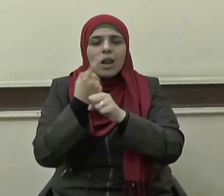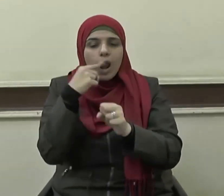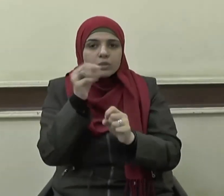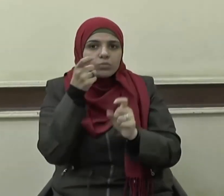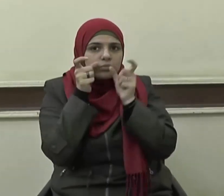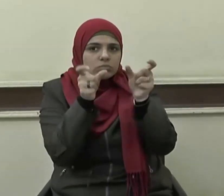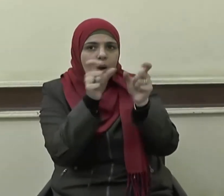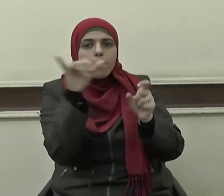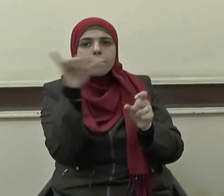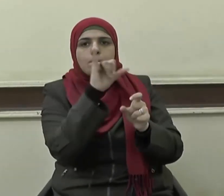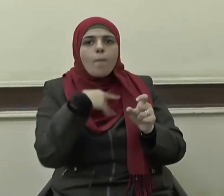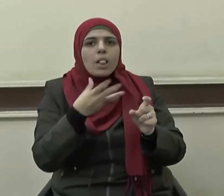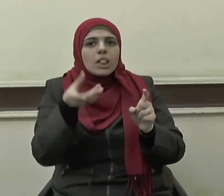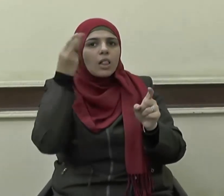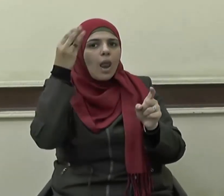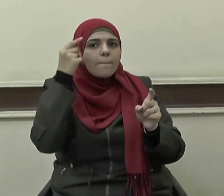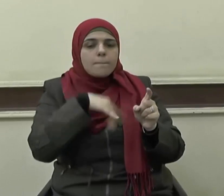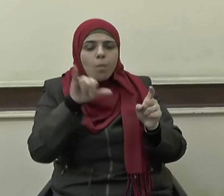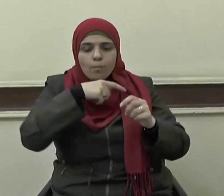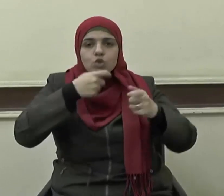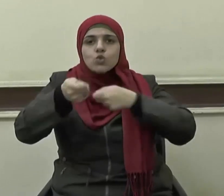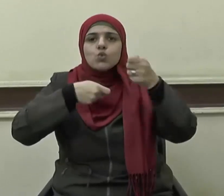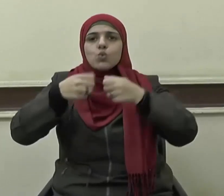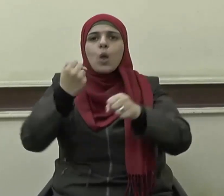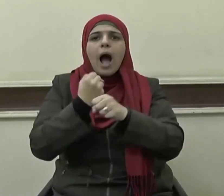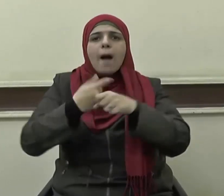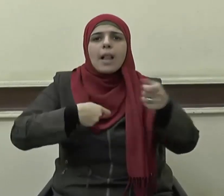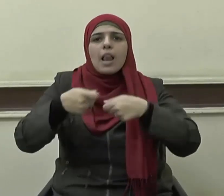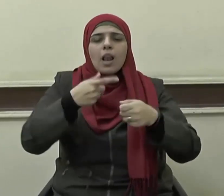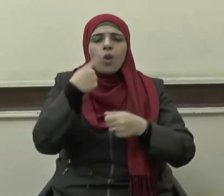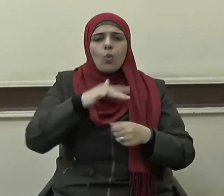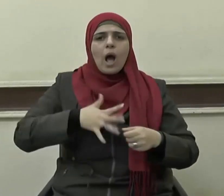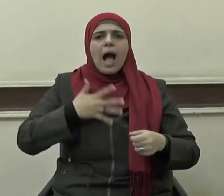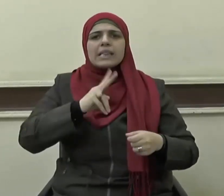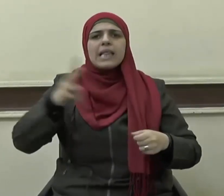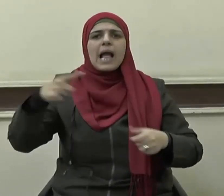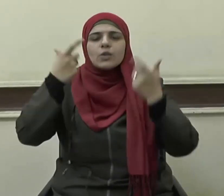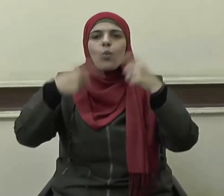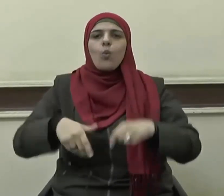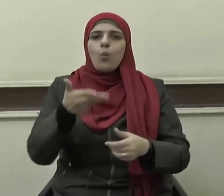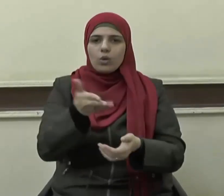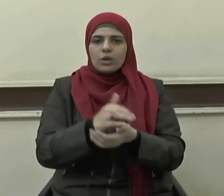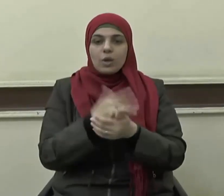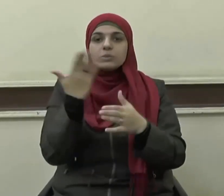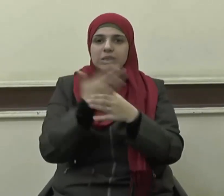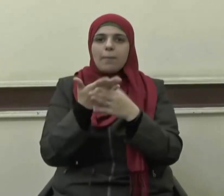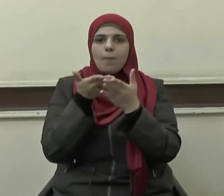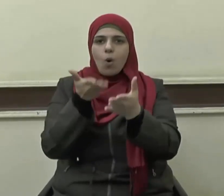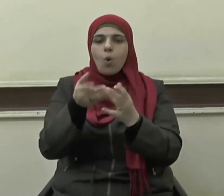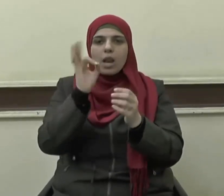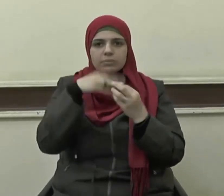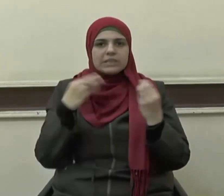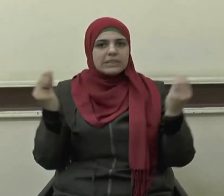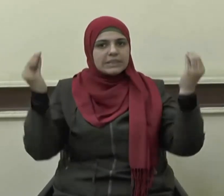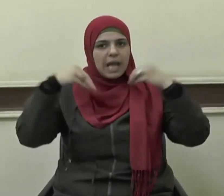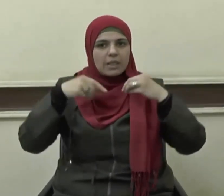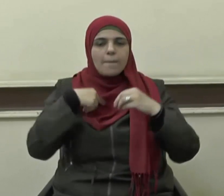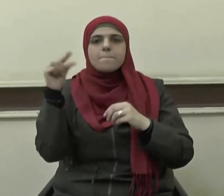متطلبات سوق العمل واحتياجات الوطن وذلك بالاستزادة من البرامج